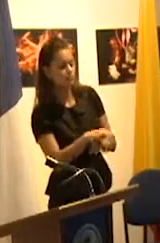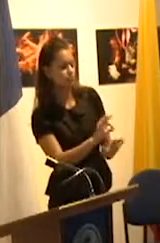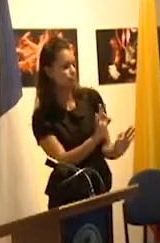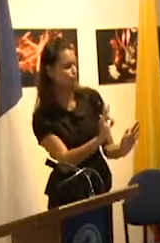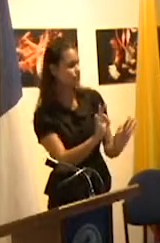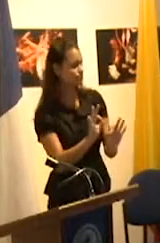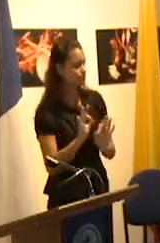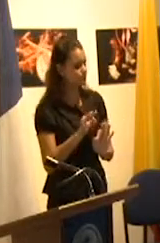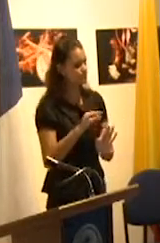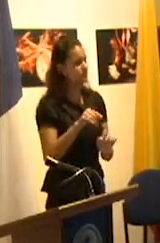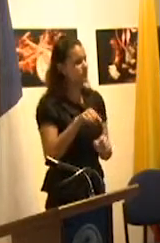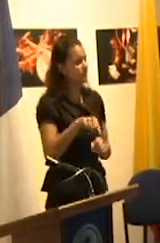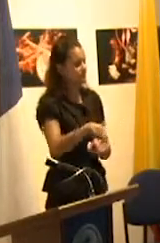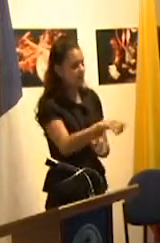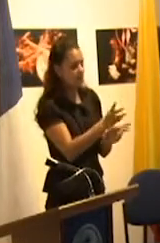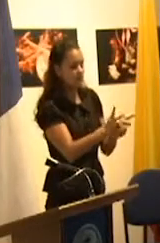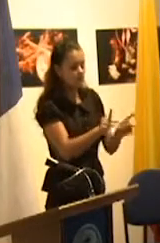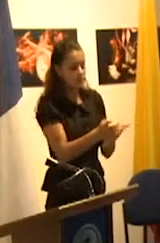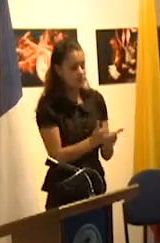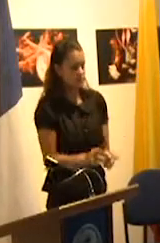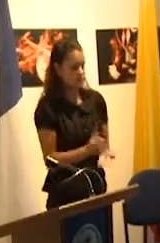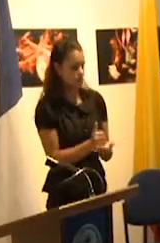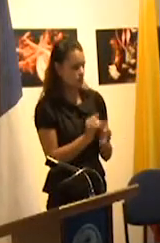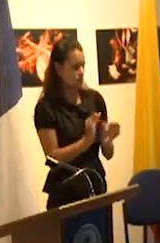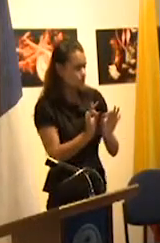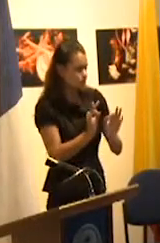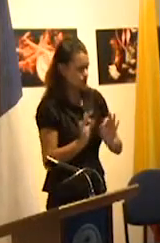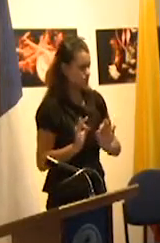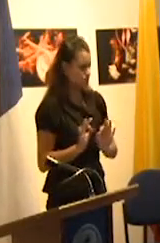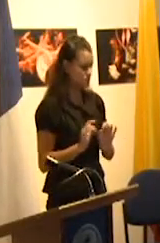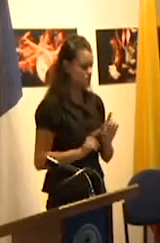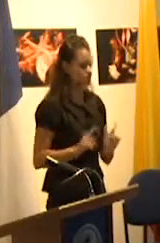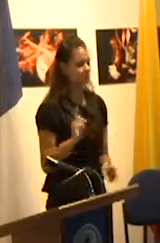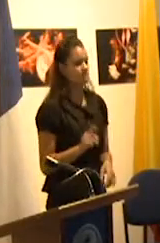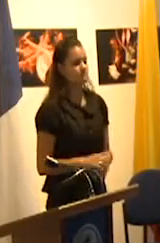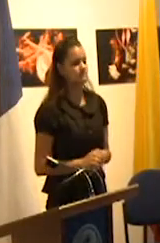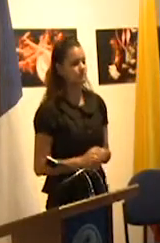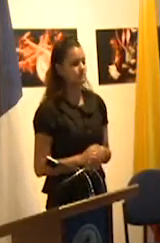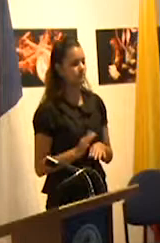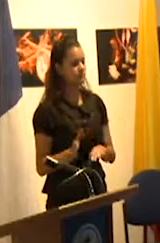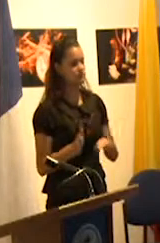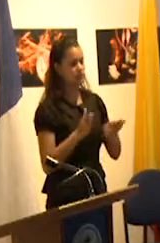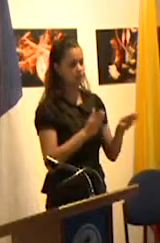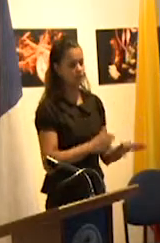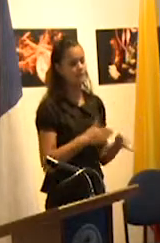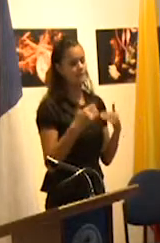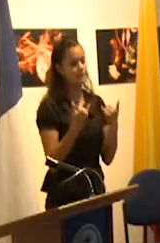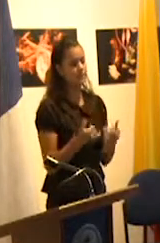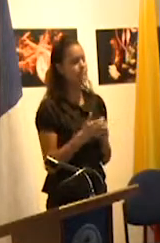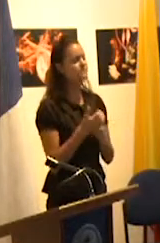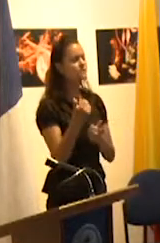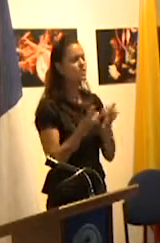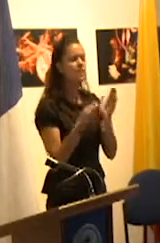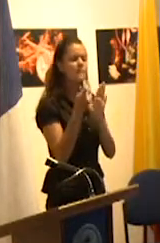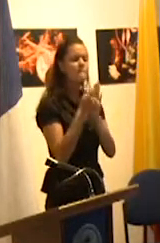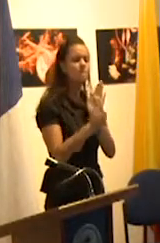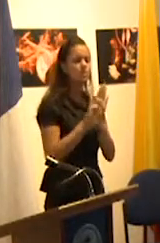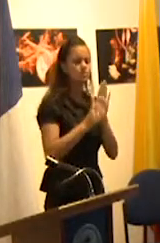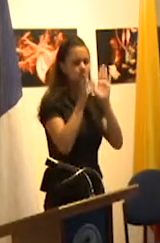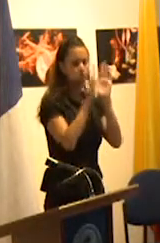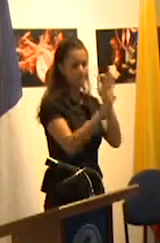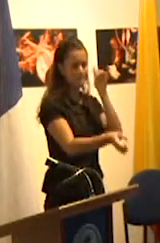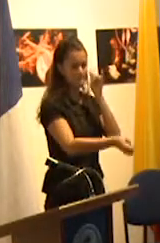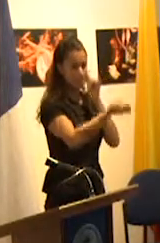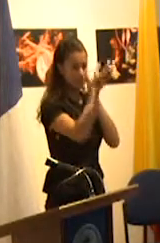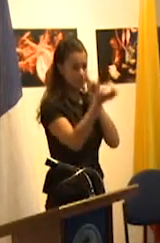en las que está cada uno de los estudiantes que aspectos pedagógicos han